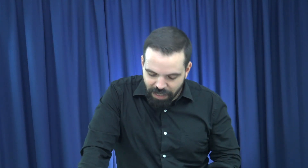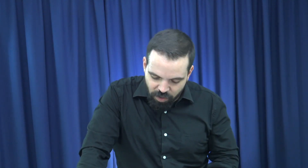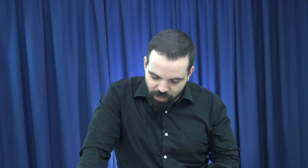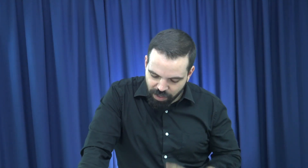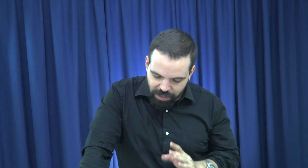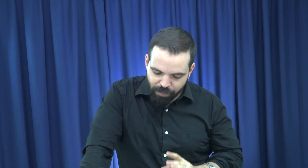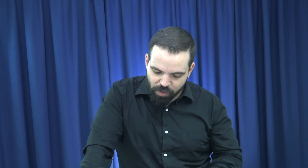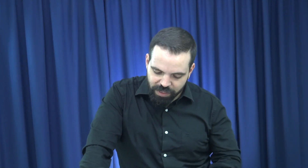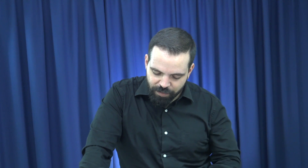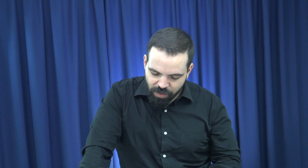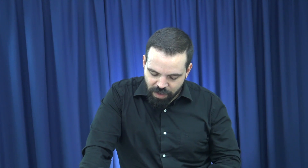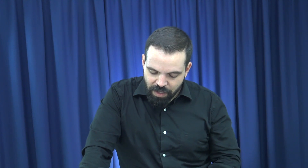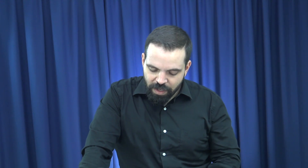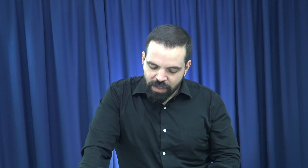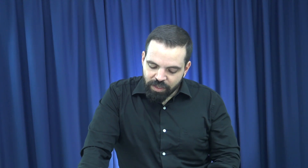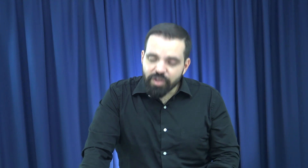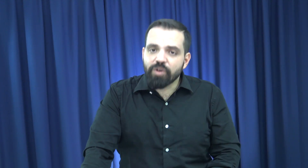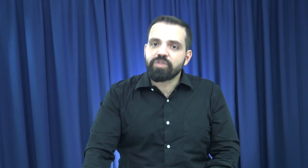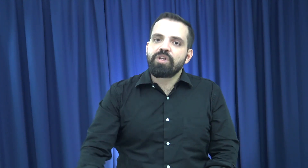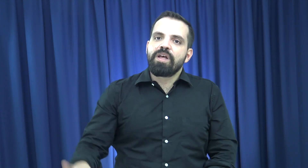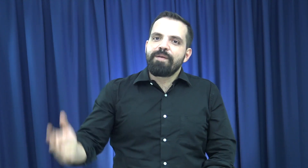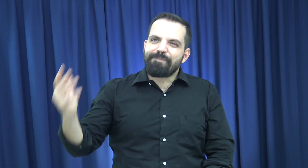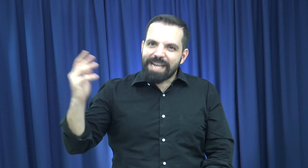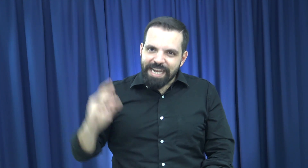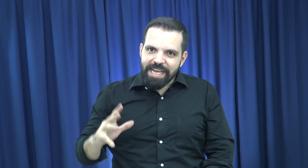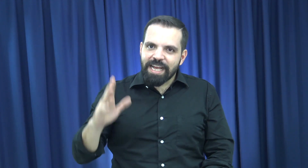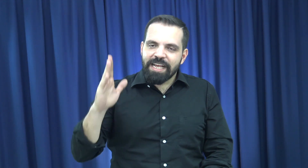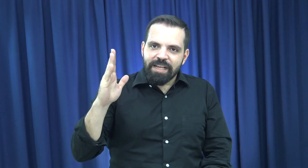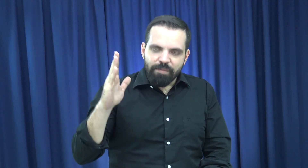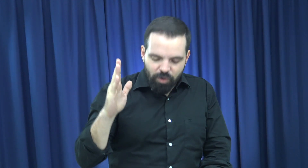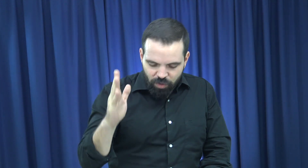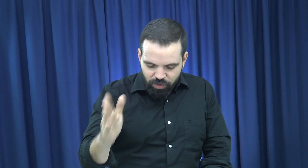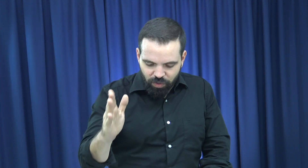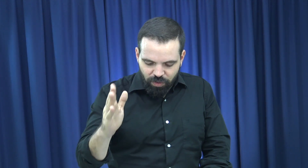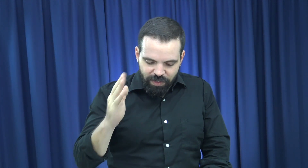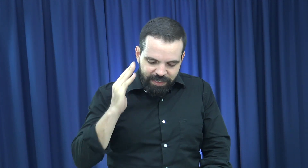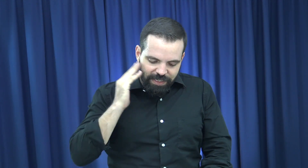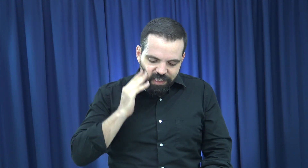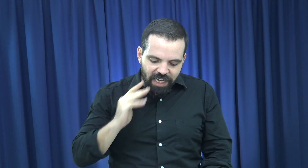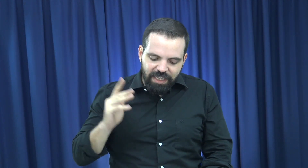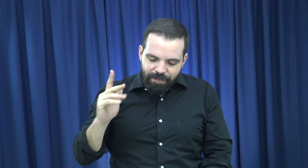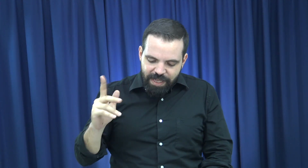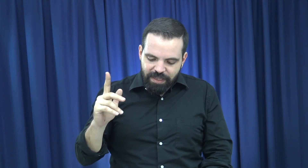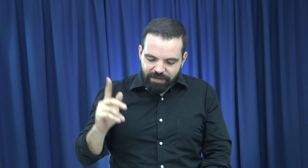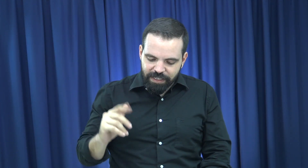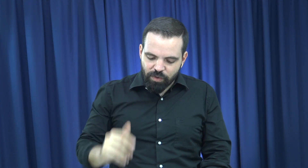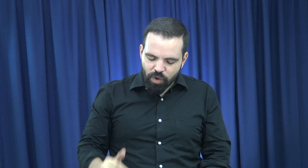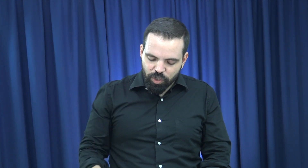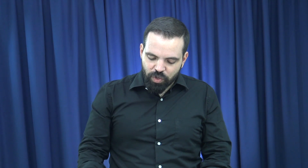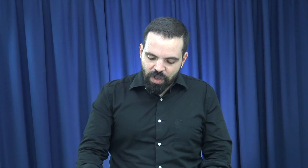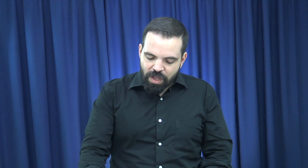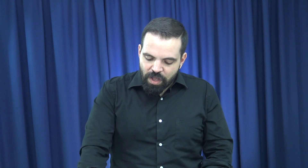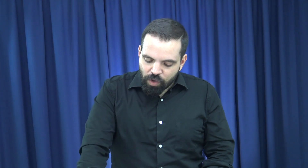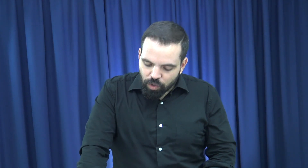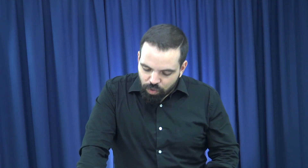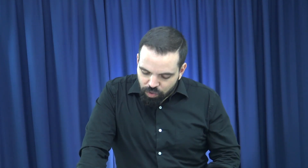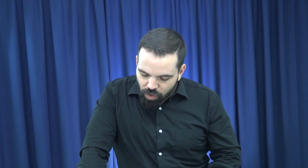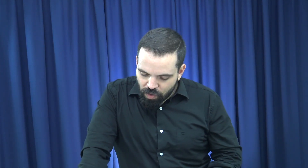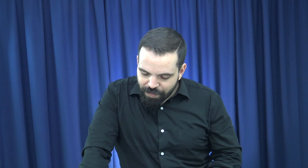peligro de muerte. Y por último, Dios pelea por nosotros. Dice ciertamente, versículo 8, con tus ojos